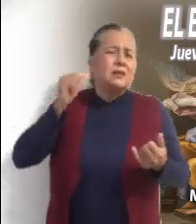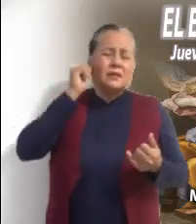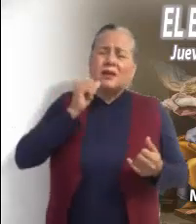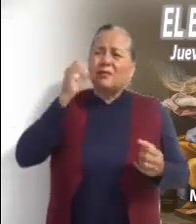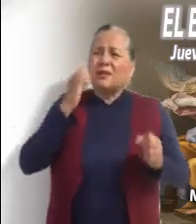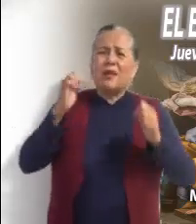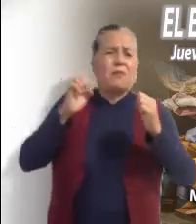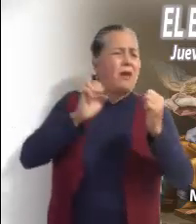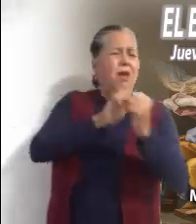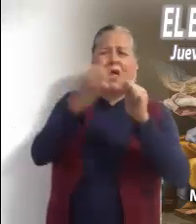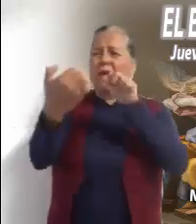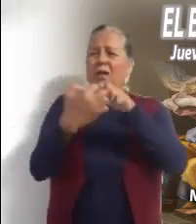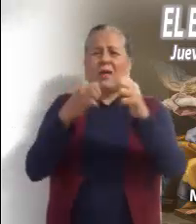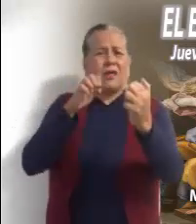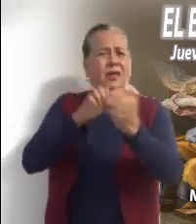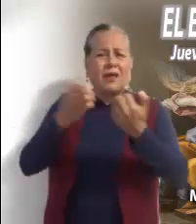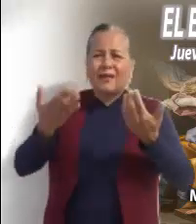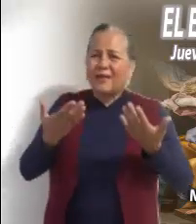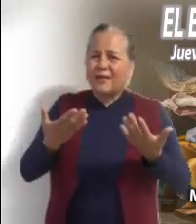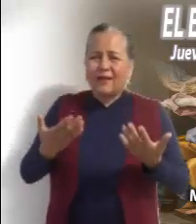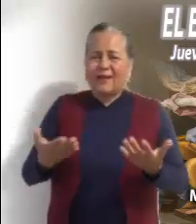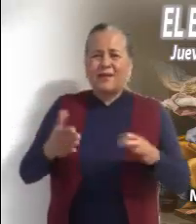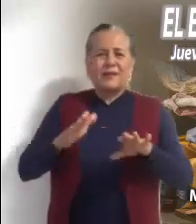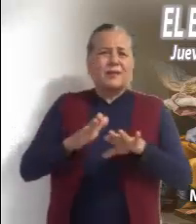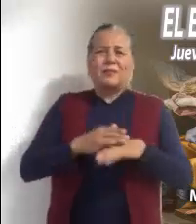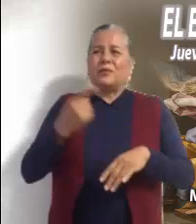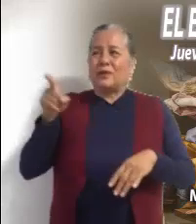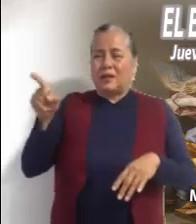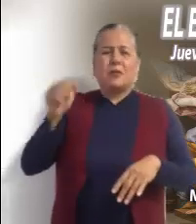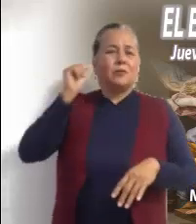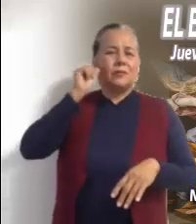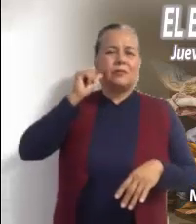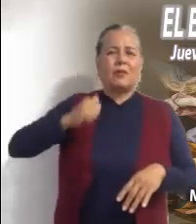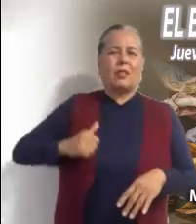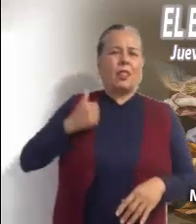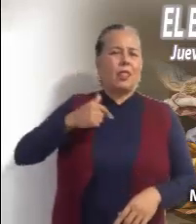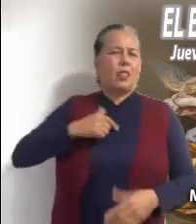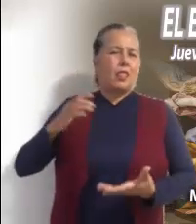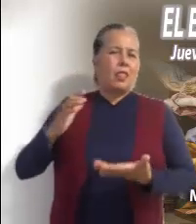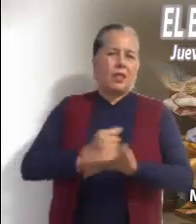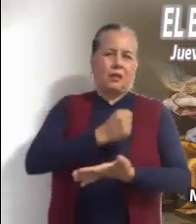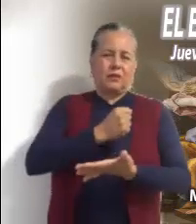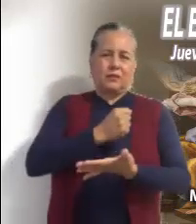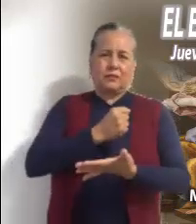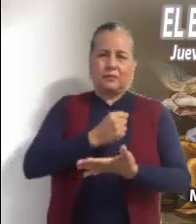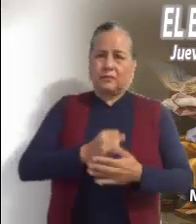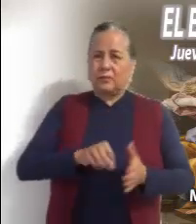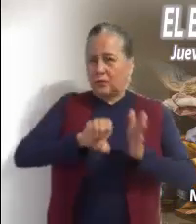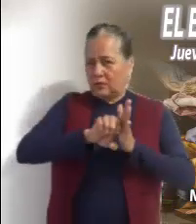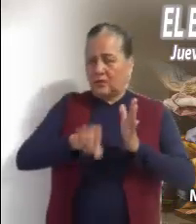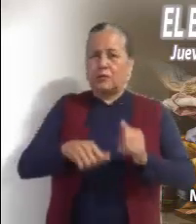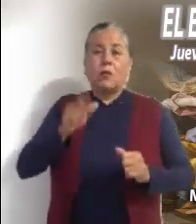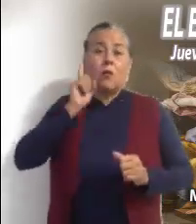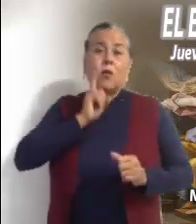promesas de placer De poder o de superación del dolor Inocentes las mujeres engañadas y